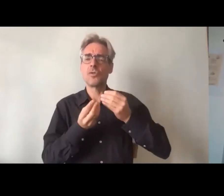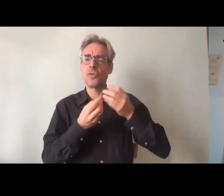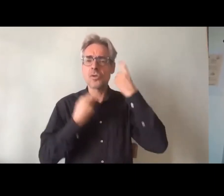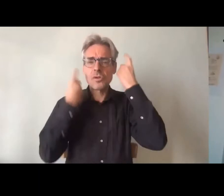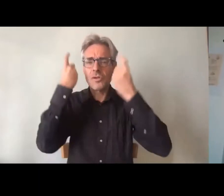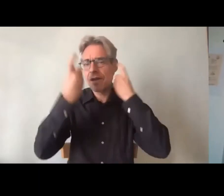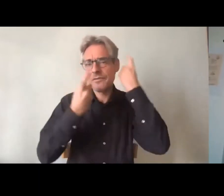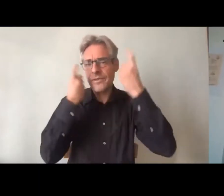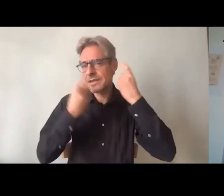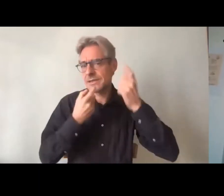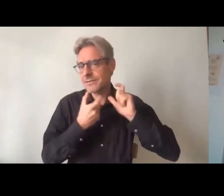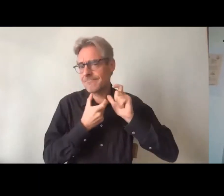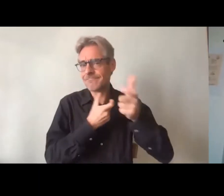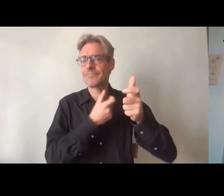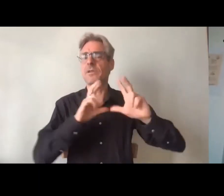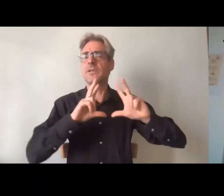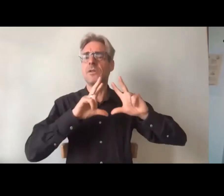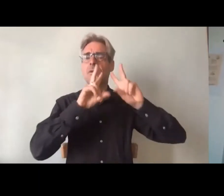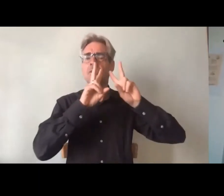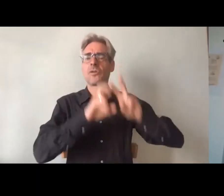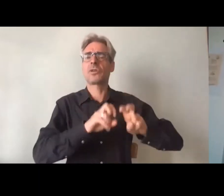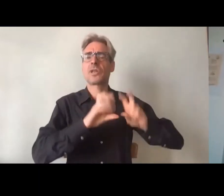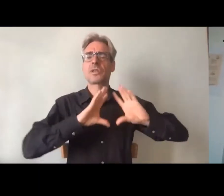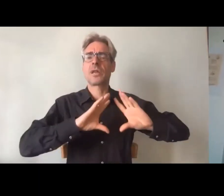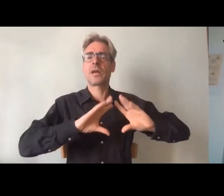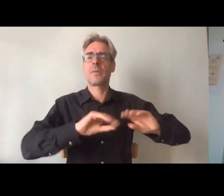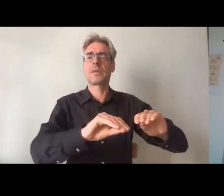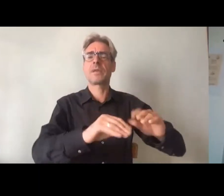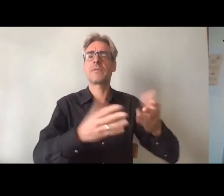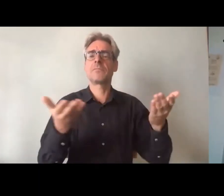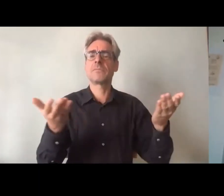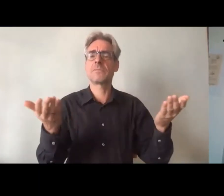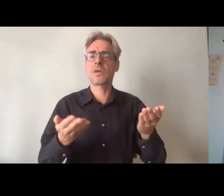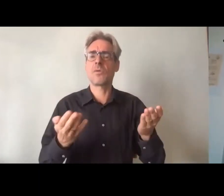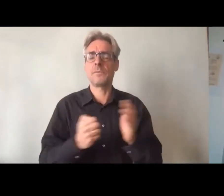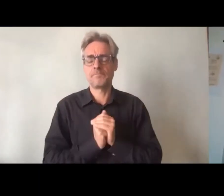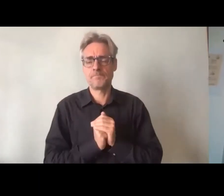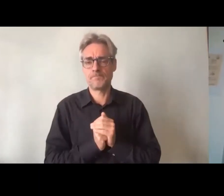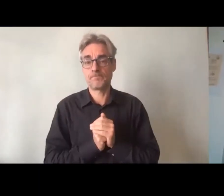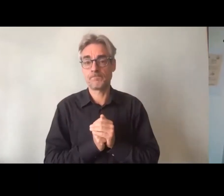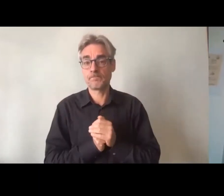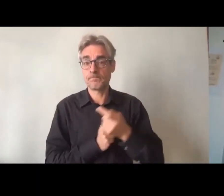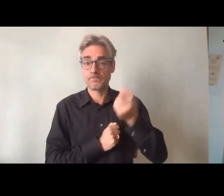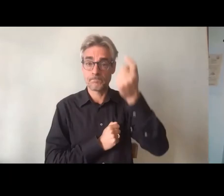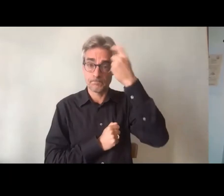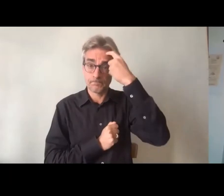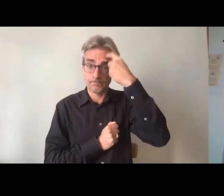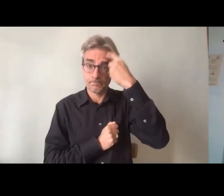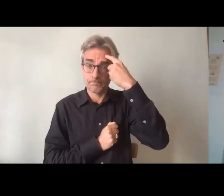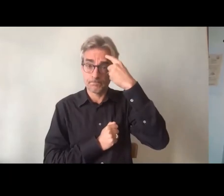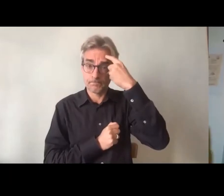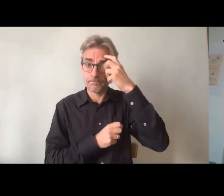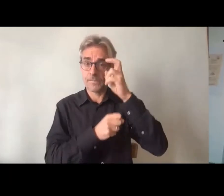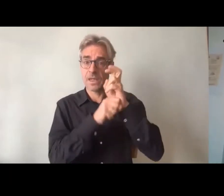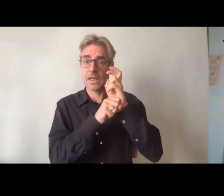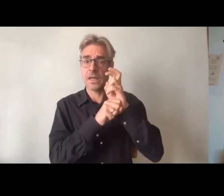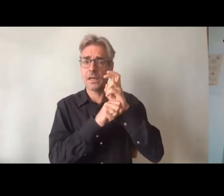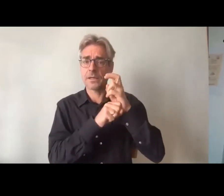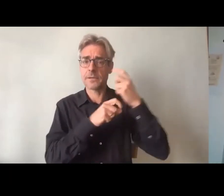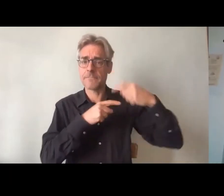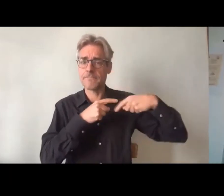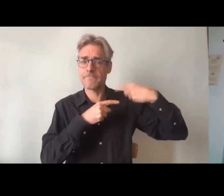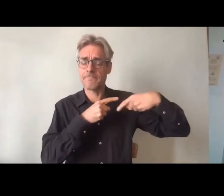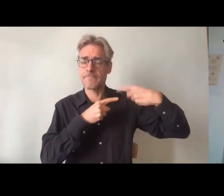cette dimension de recherche appliquée. C'est toujours garder en tête, tout au long du